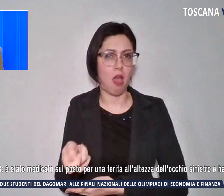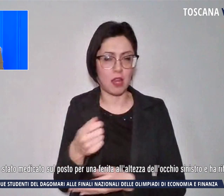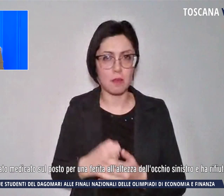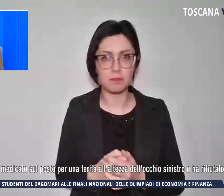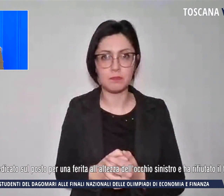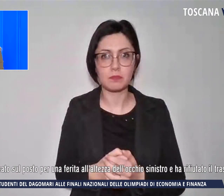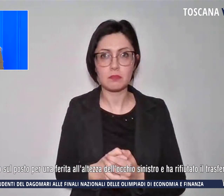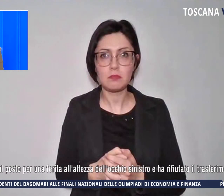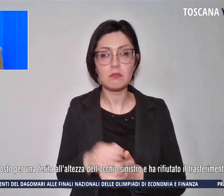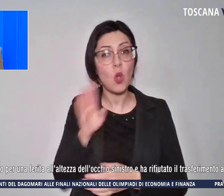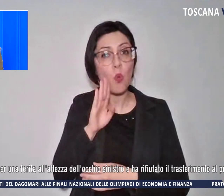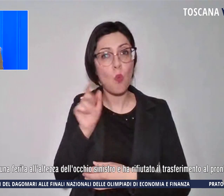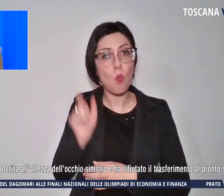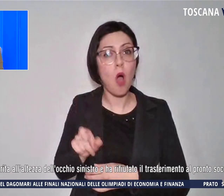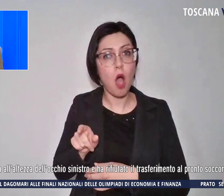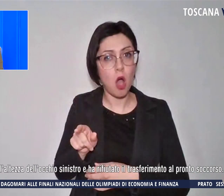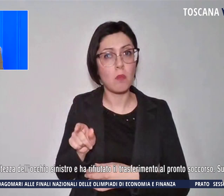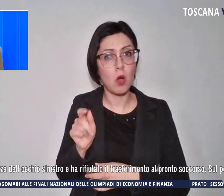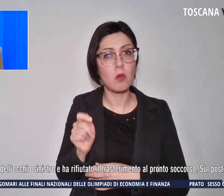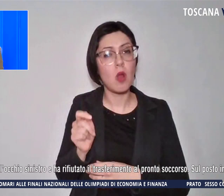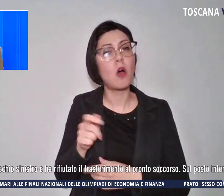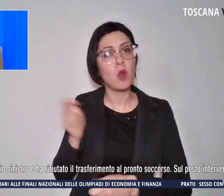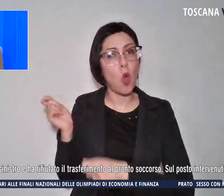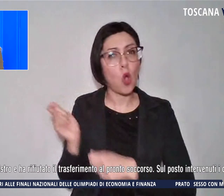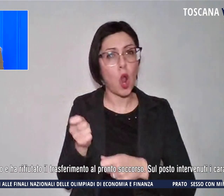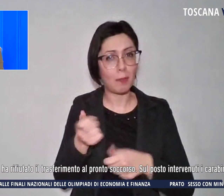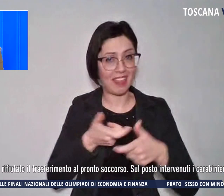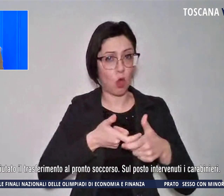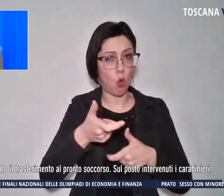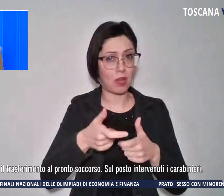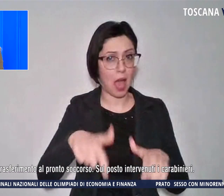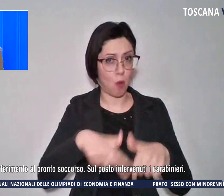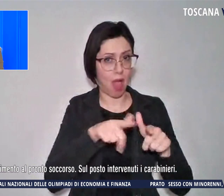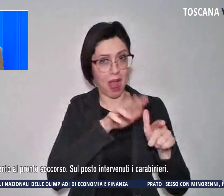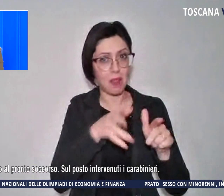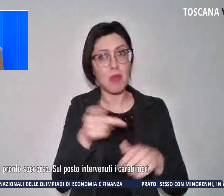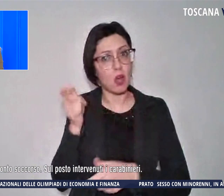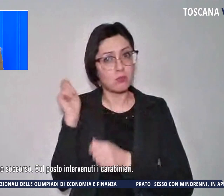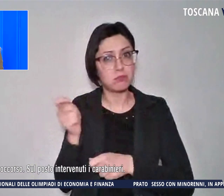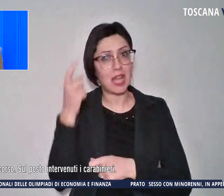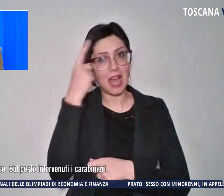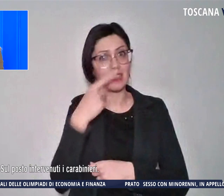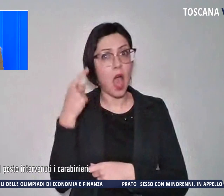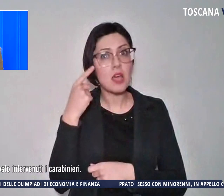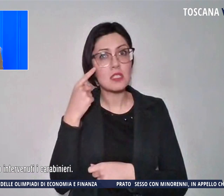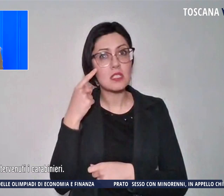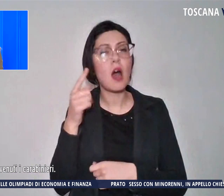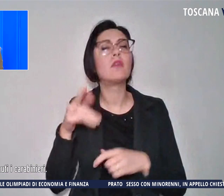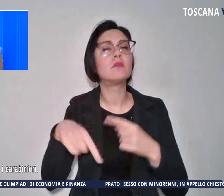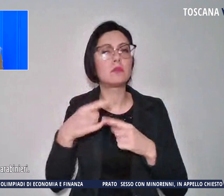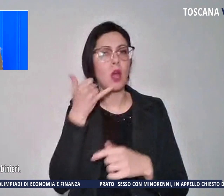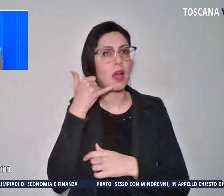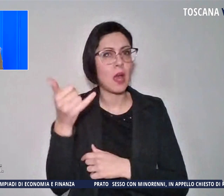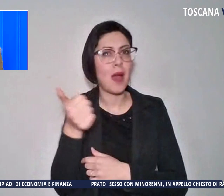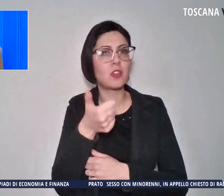L'uomo è stato colpito con un ramo alla testa e poi ha chiamato il 112 e il